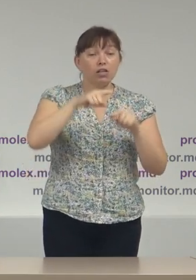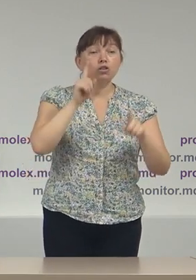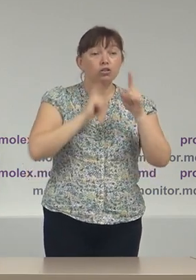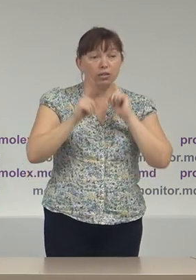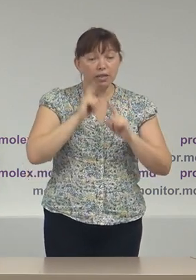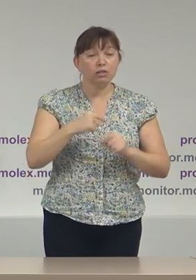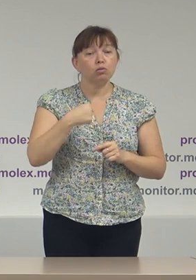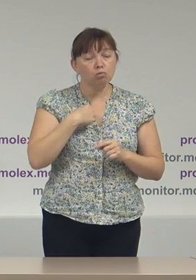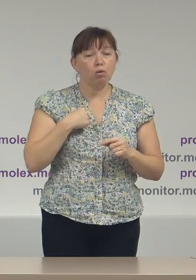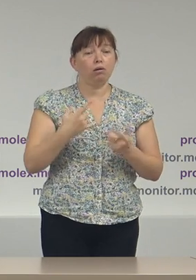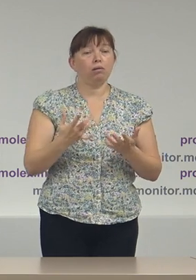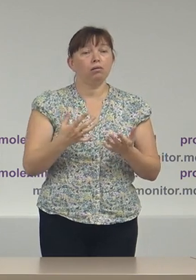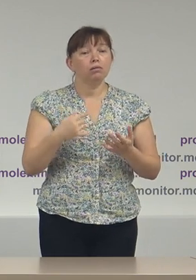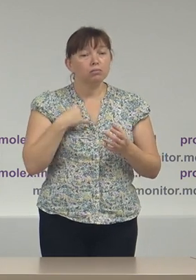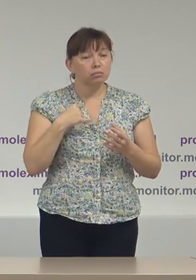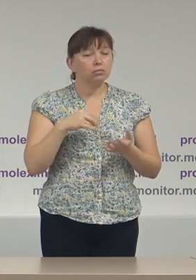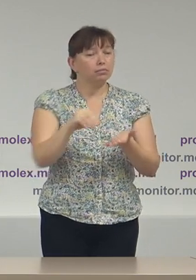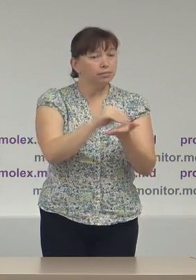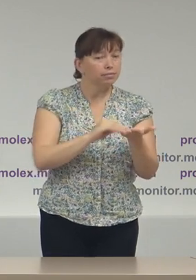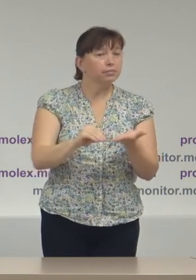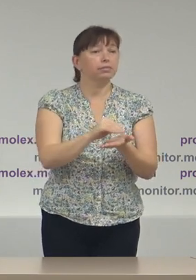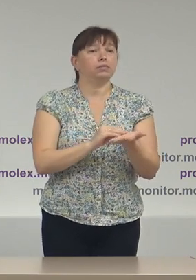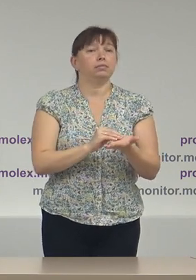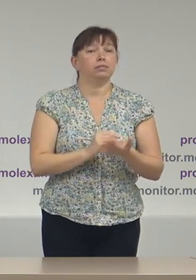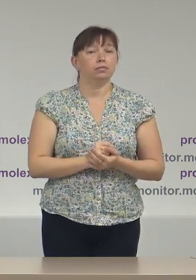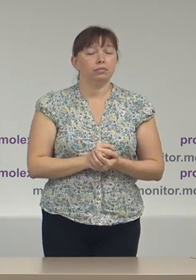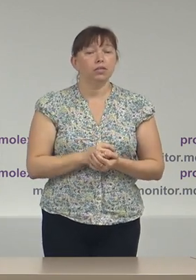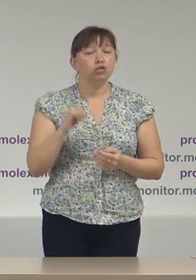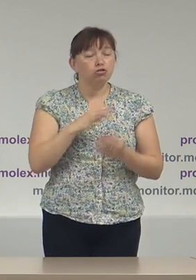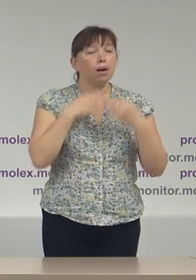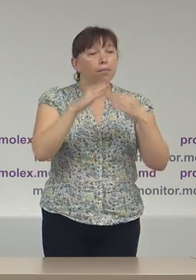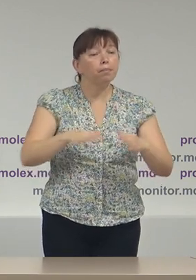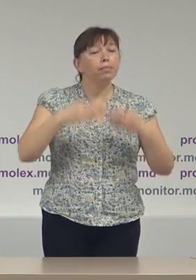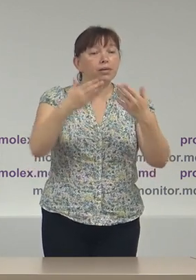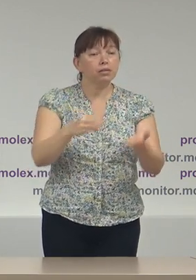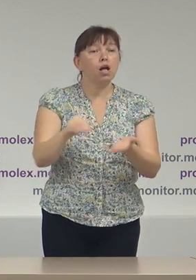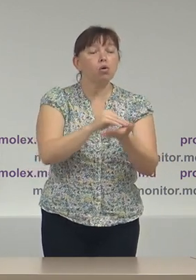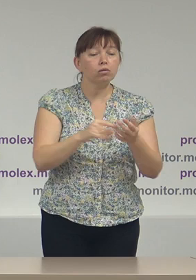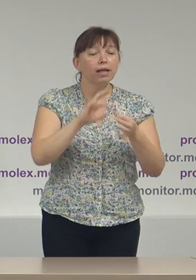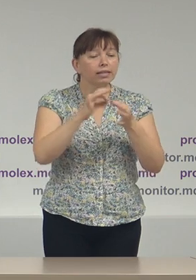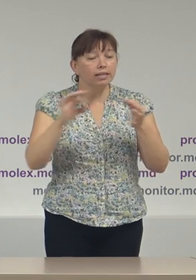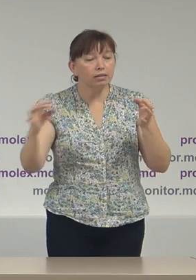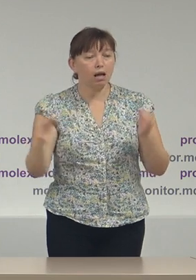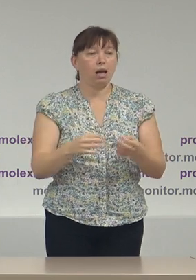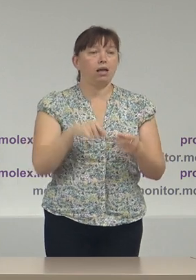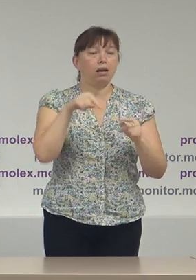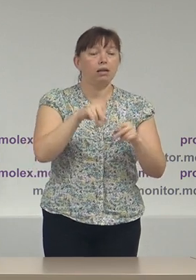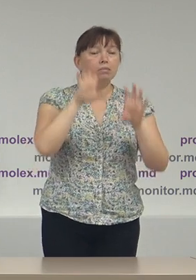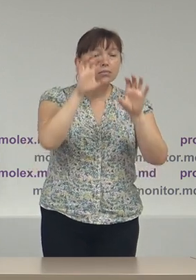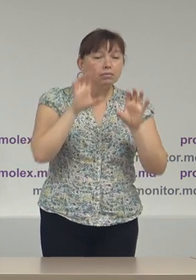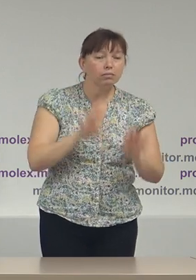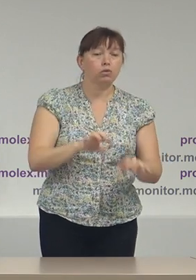informale noi am reiterat și am prezentat încă o dată detaliile metodologice